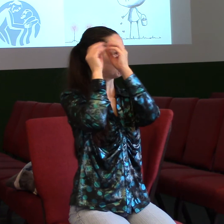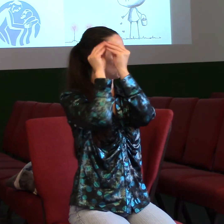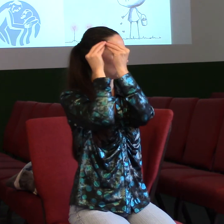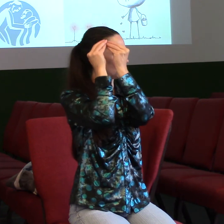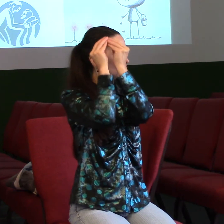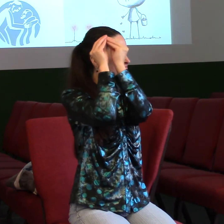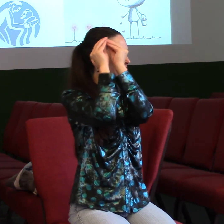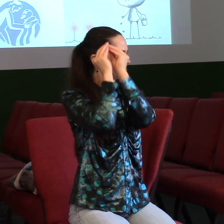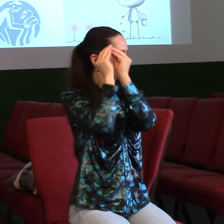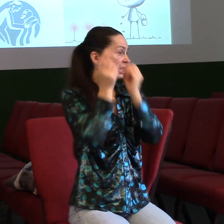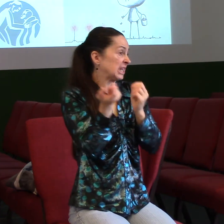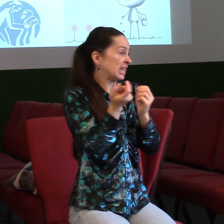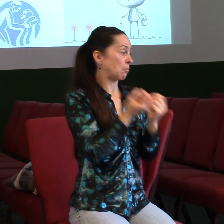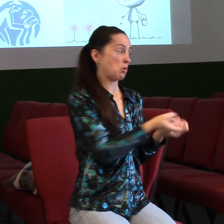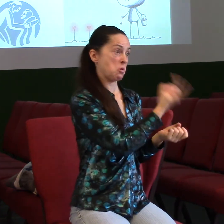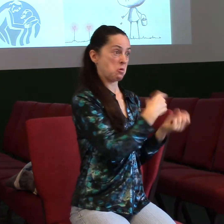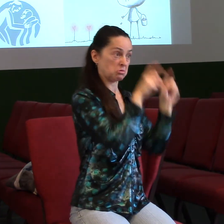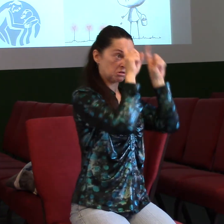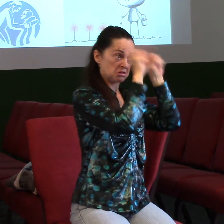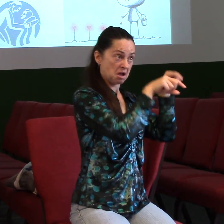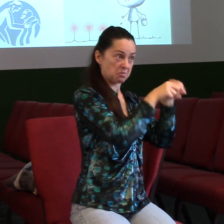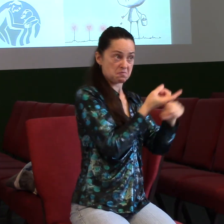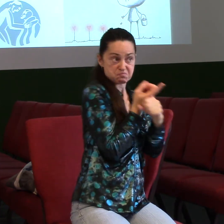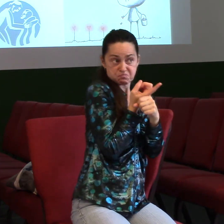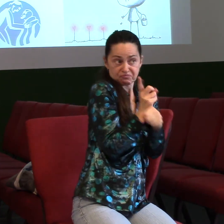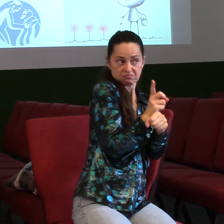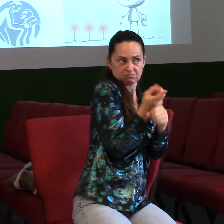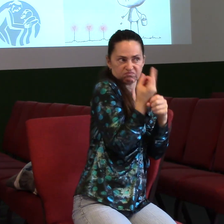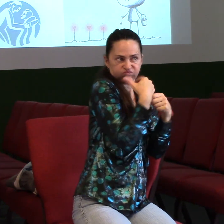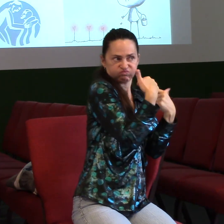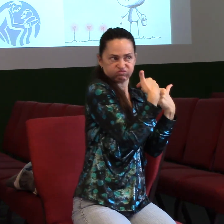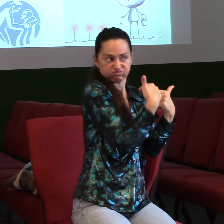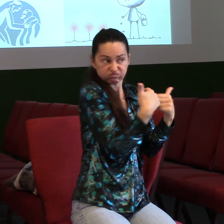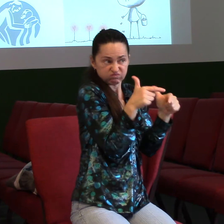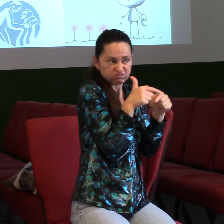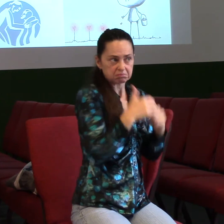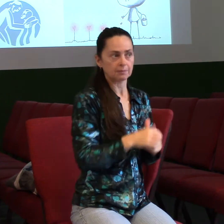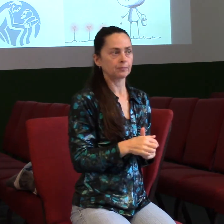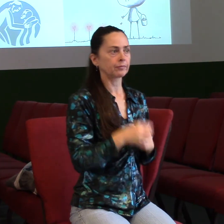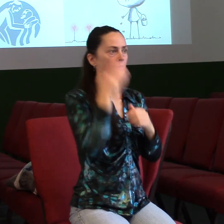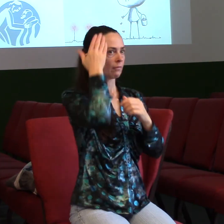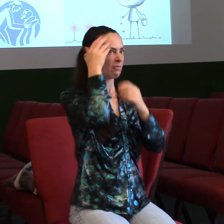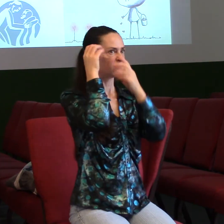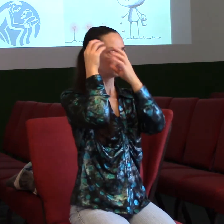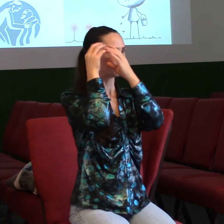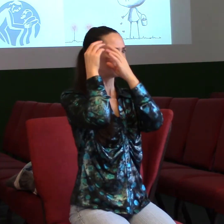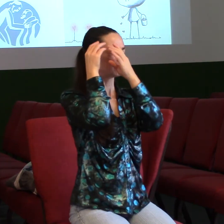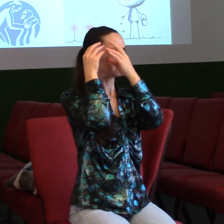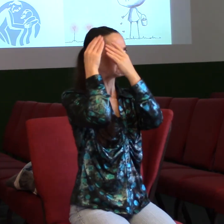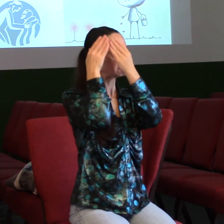zlý podsunul, protože se mu otevřeli dveře. A často se stává, že potom ty věci v hlavě začnou cirkulovat a nabalovat se